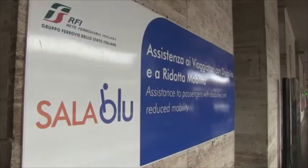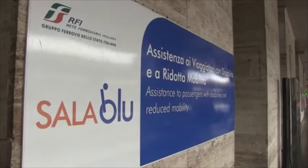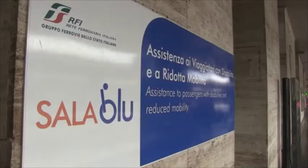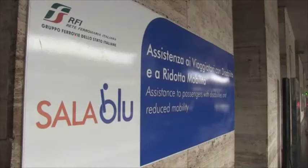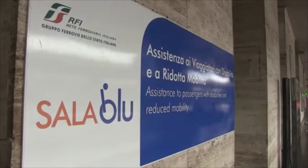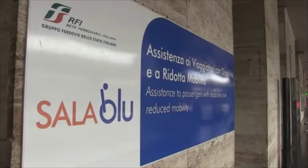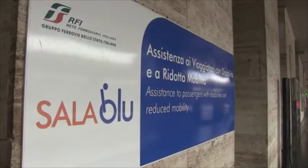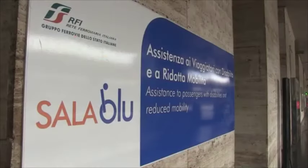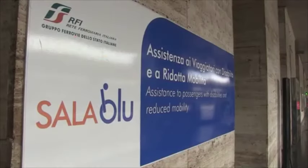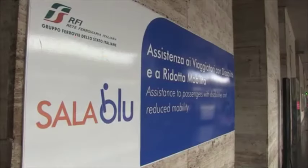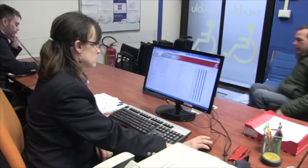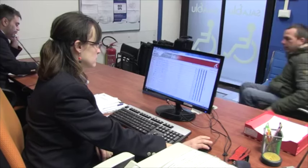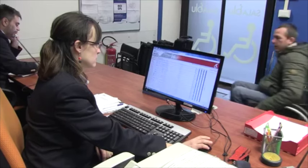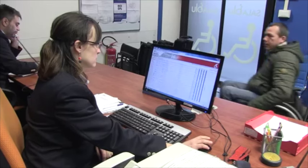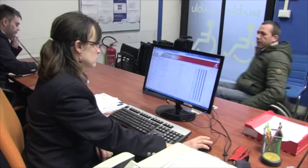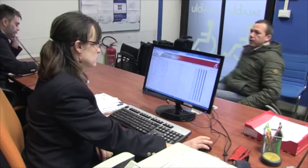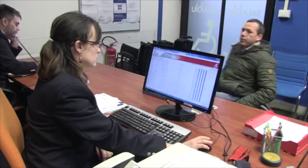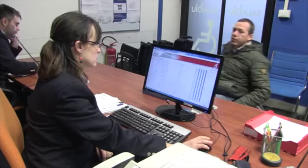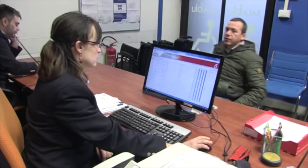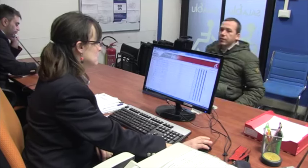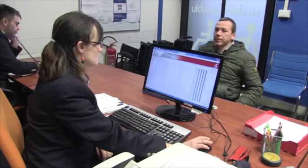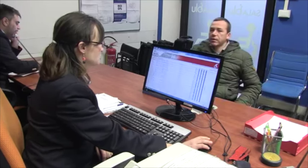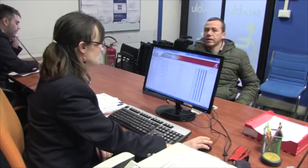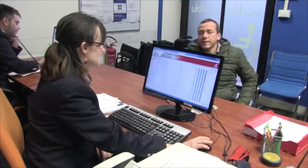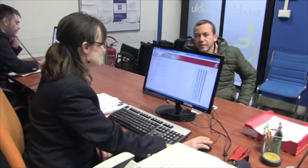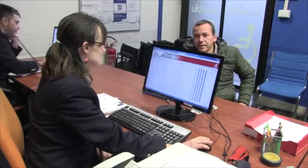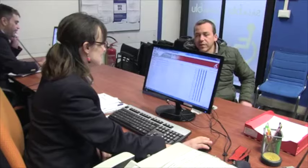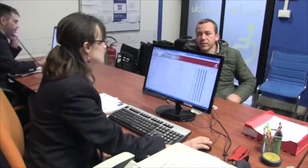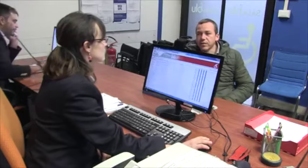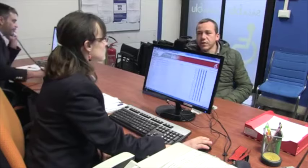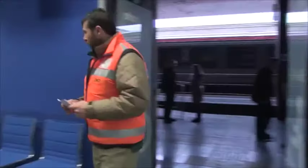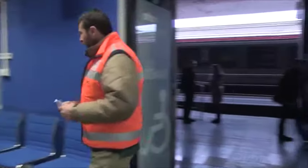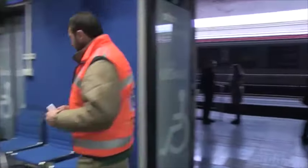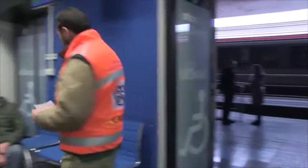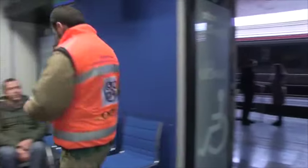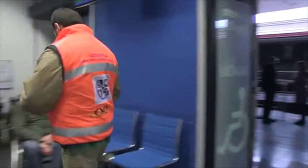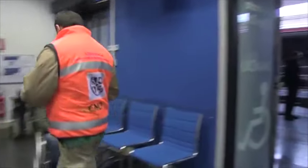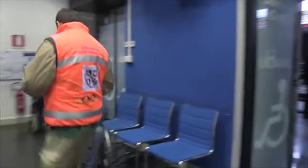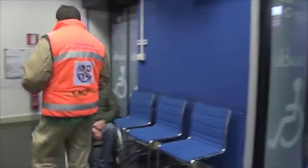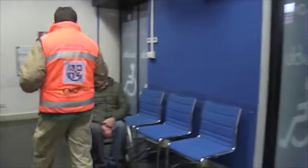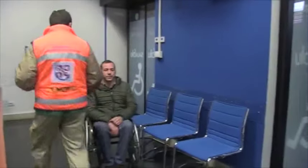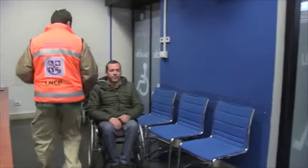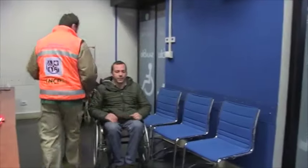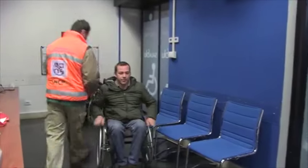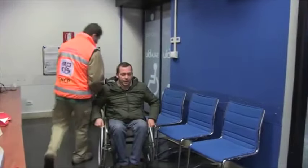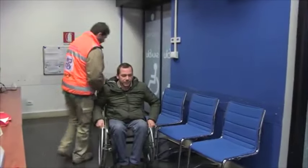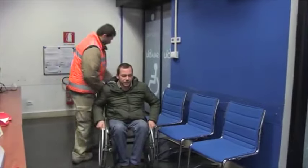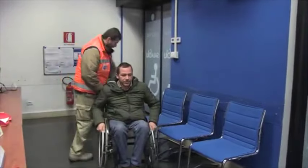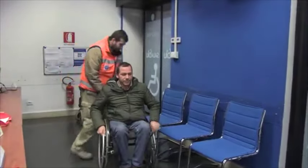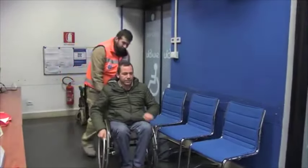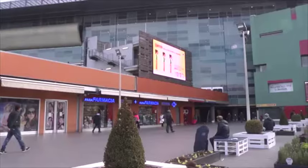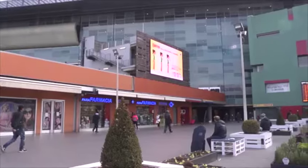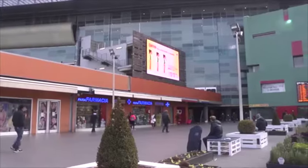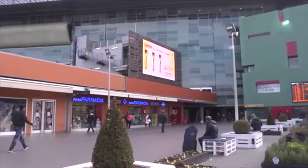Grazie alle sale blu presenti nelle maggiori stazioni del paese e create per offrire assistenza alle persone con disabilità o a ridotta